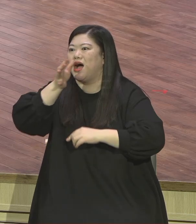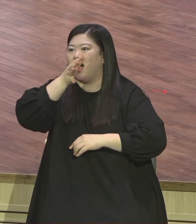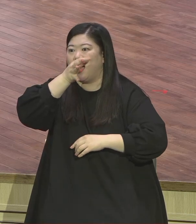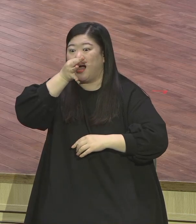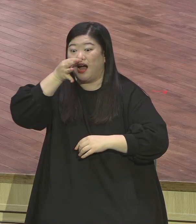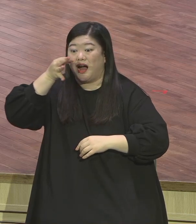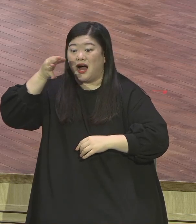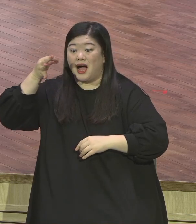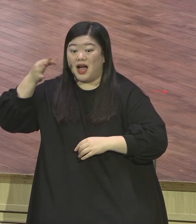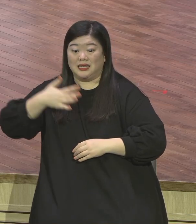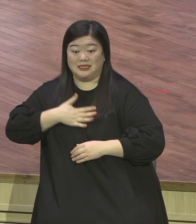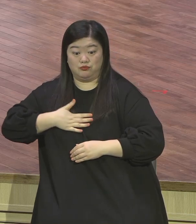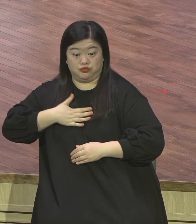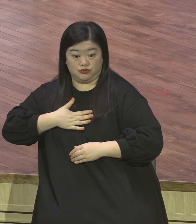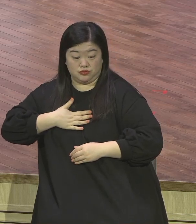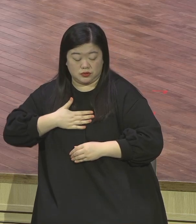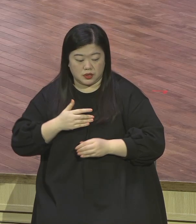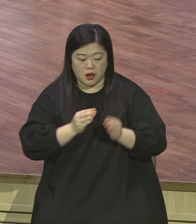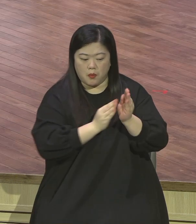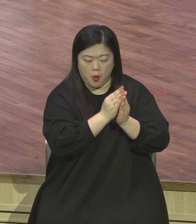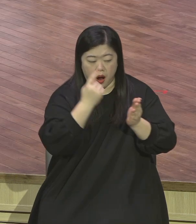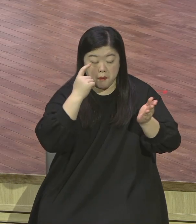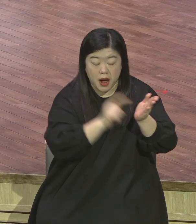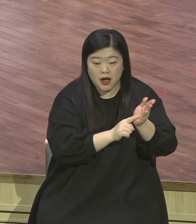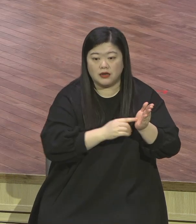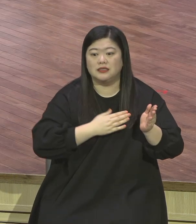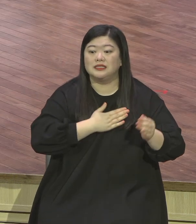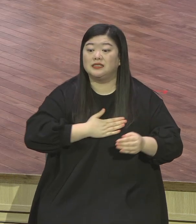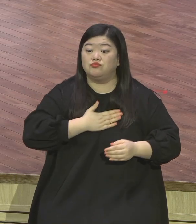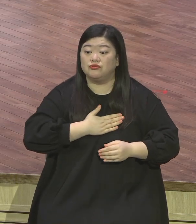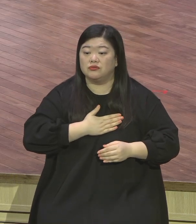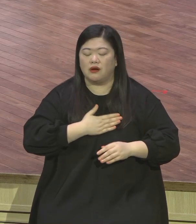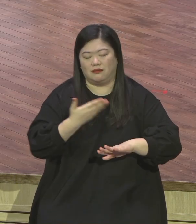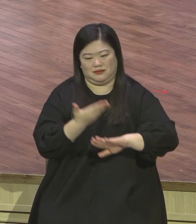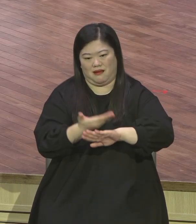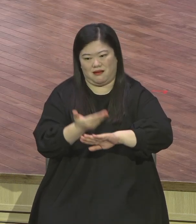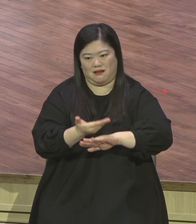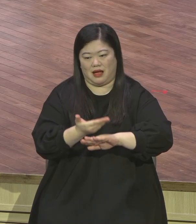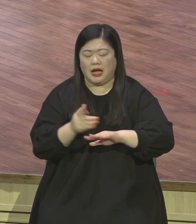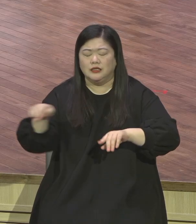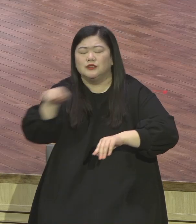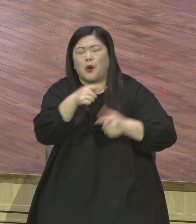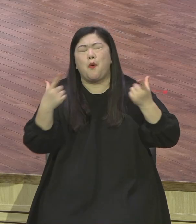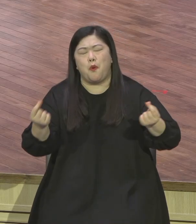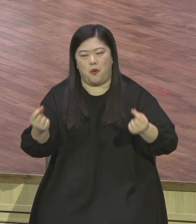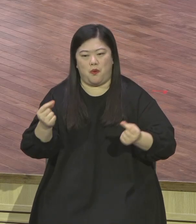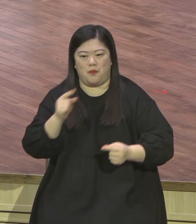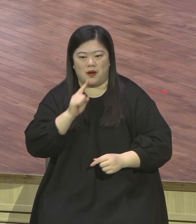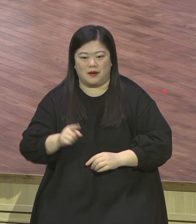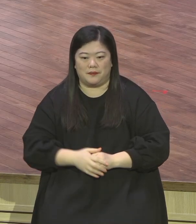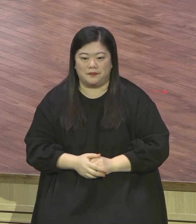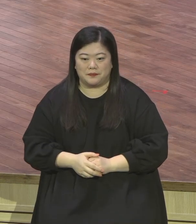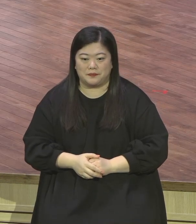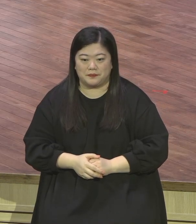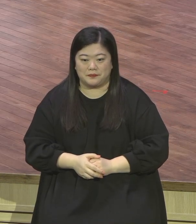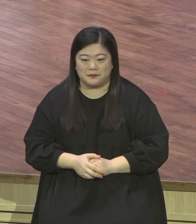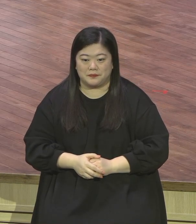저는 이렇게 화면을 다 틀어놨기 때문에 이 혼니소울에 누가 들어와서 앉아서